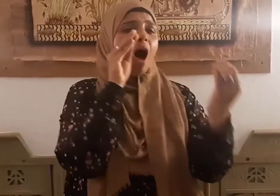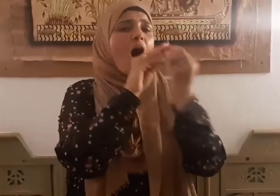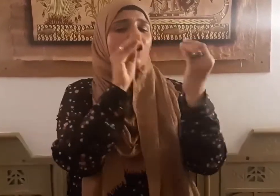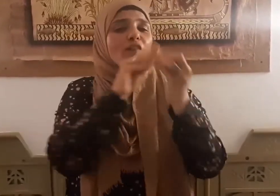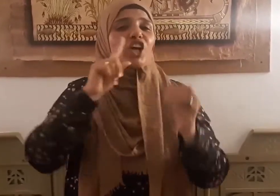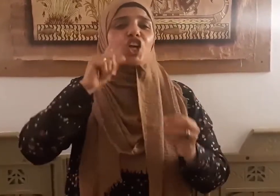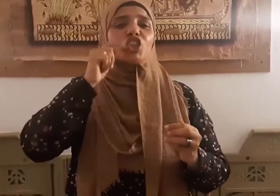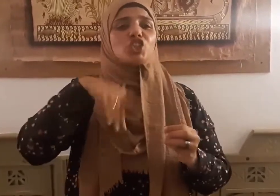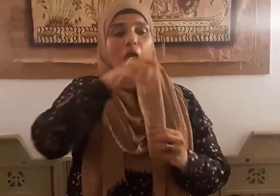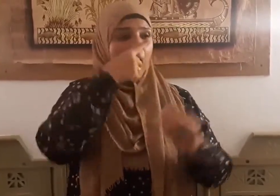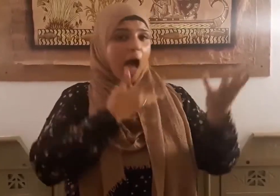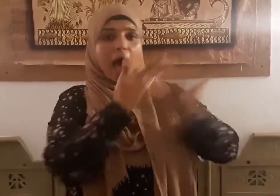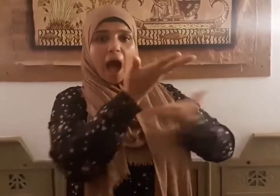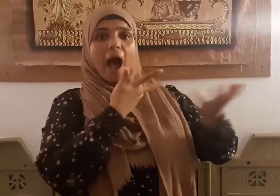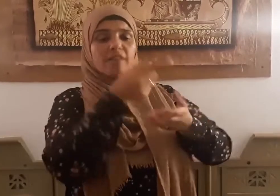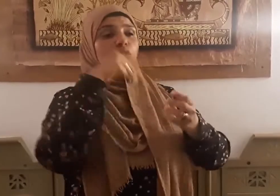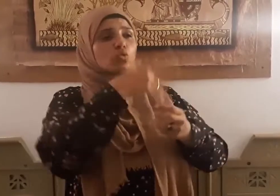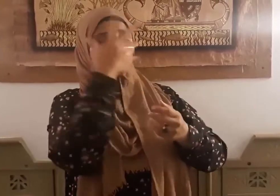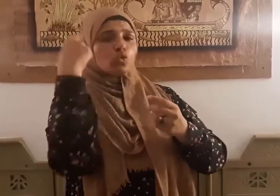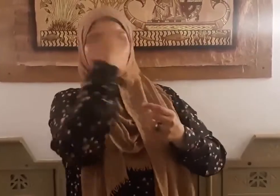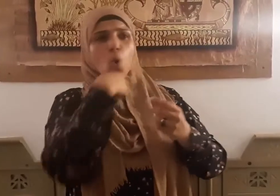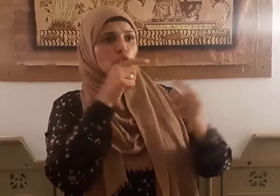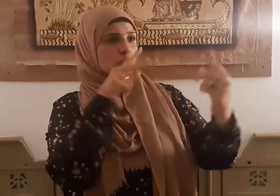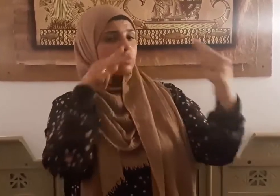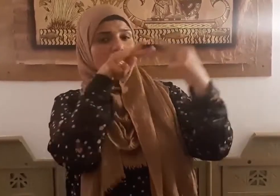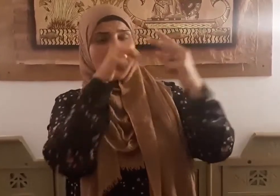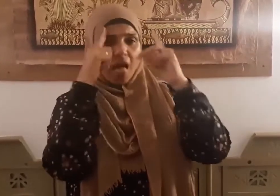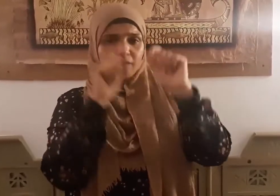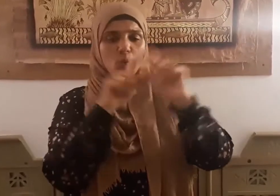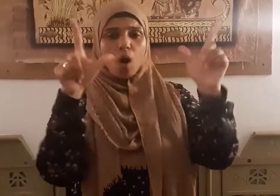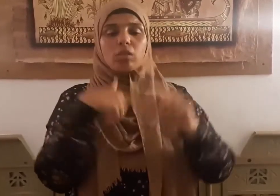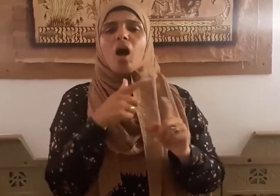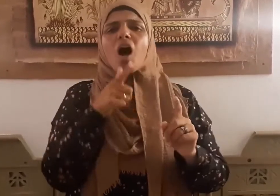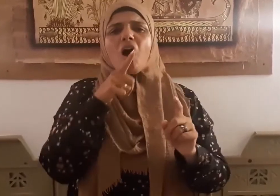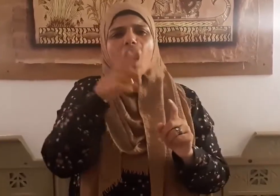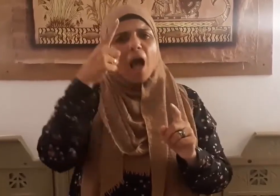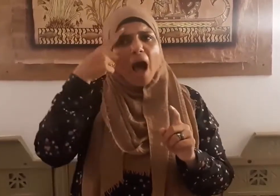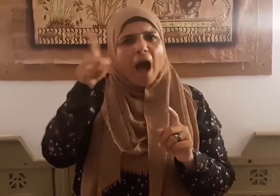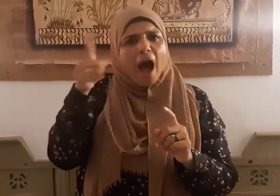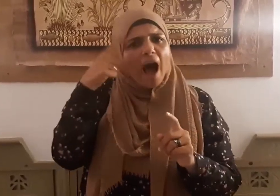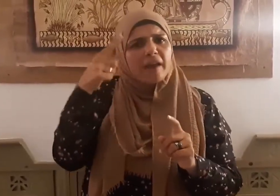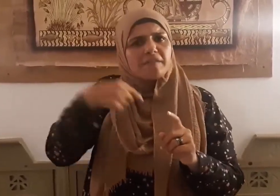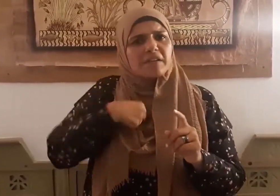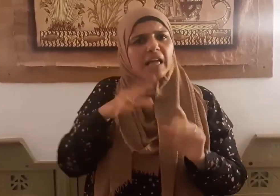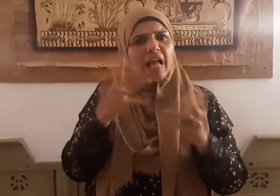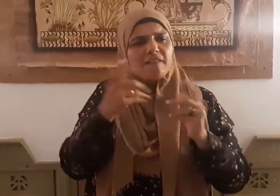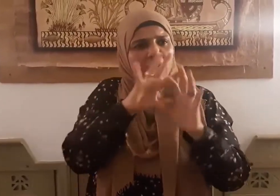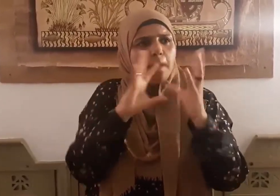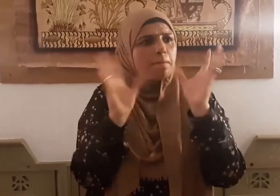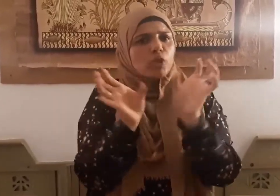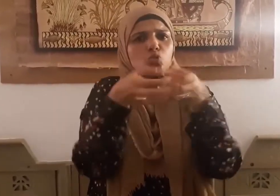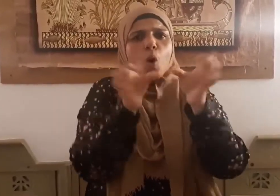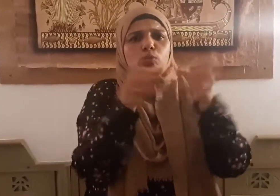يعرفونهم بسيماهم قالوا ما أغنى عنكم جمعكم وما كنتم